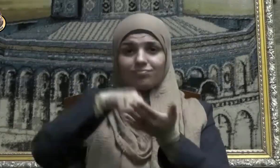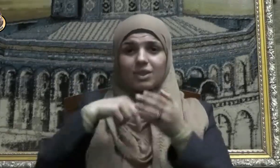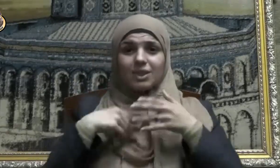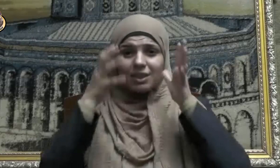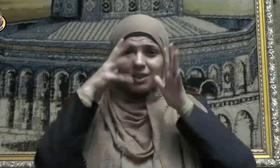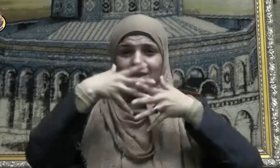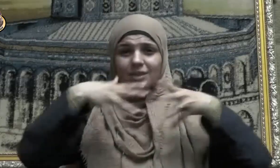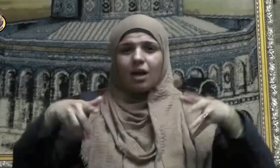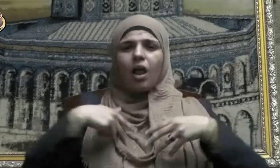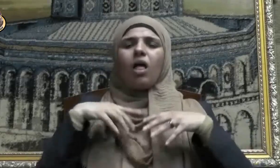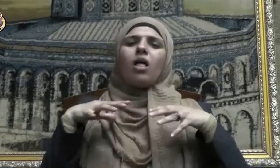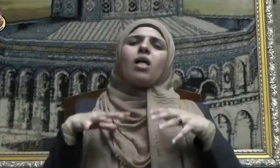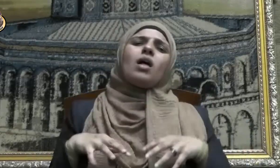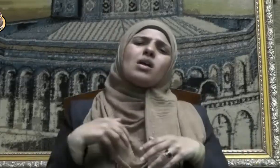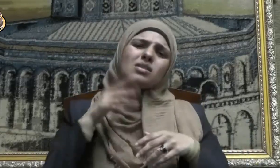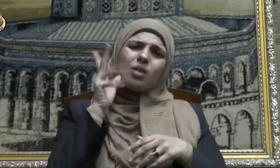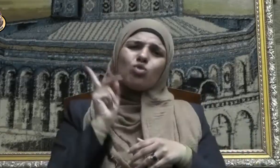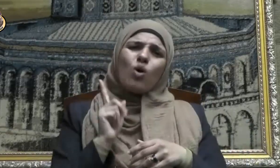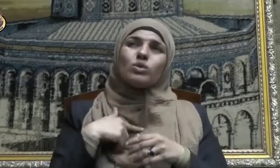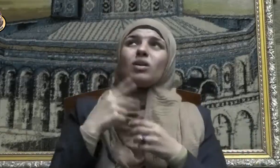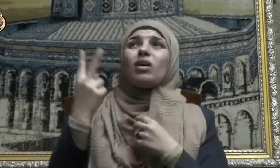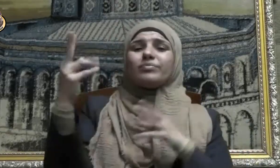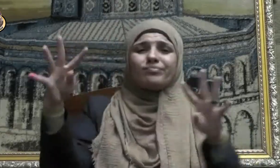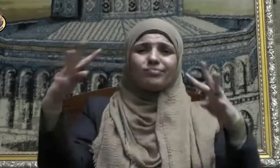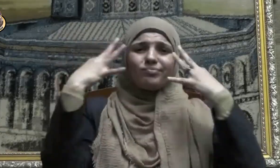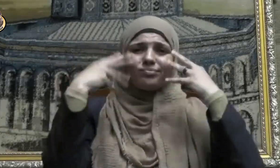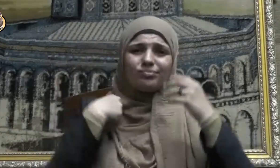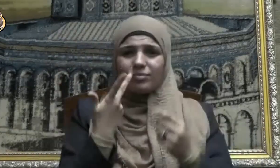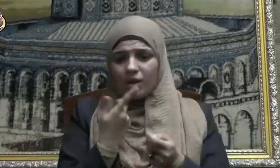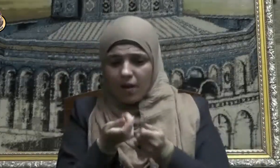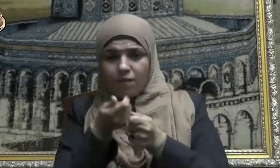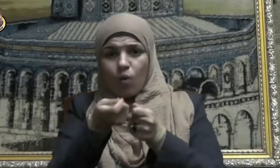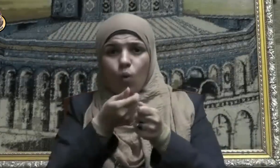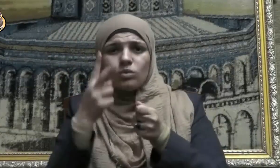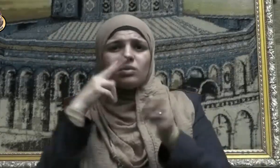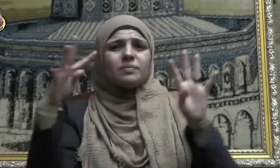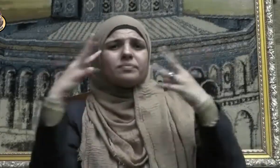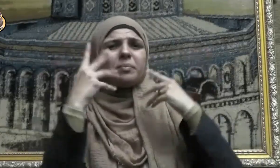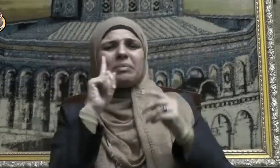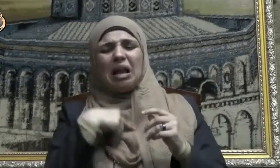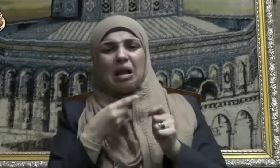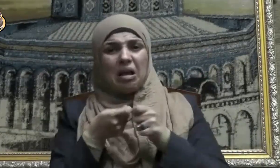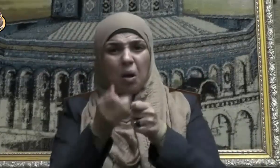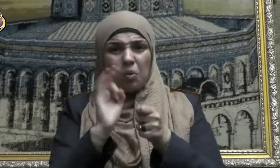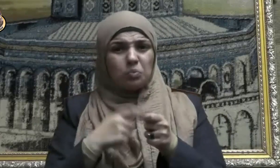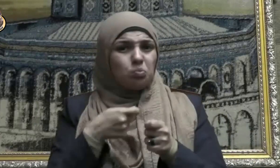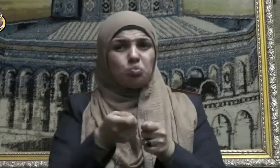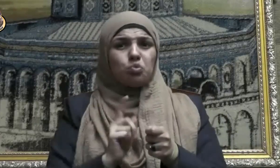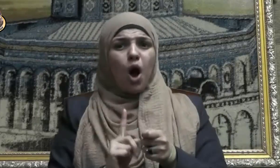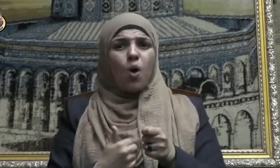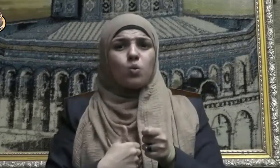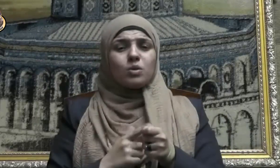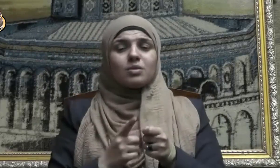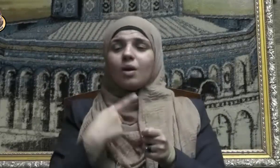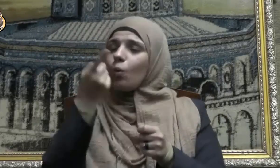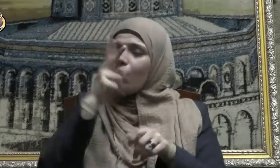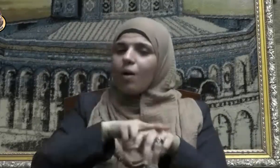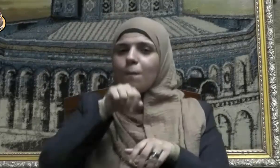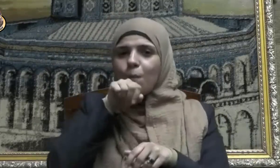وهم كسالا ولا ينفقون إلا وهم كارهون وقال صلى الله عليه وسلم